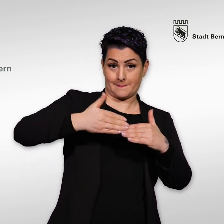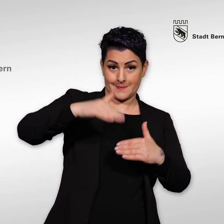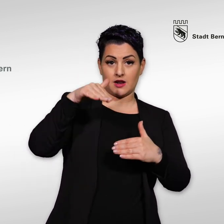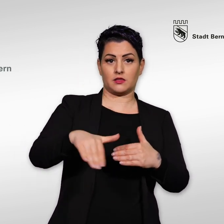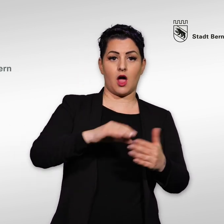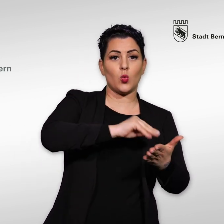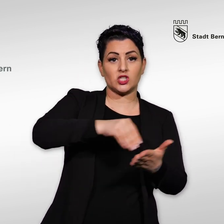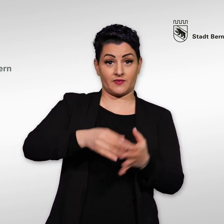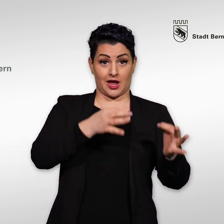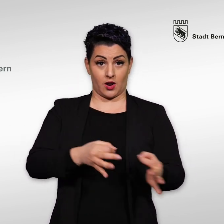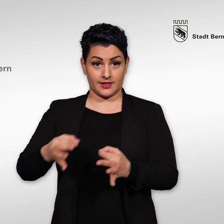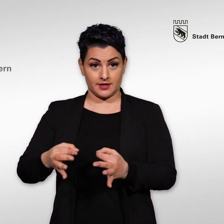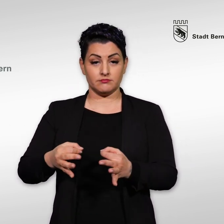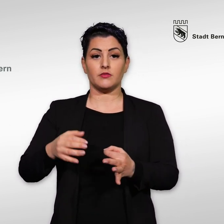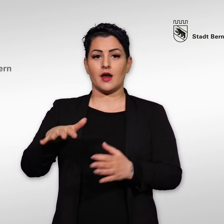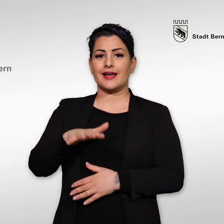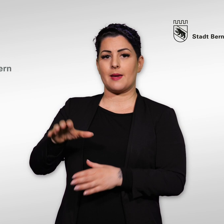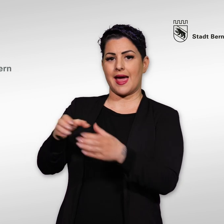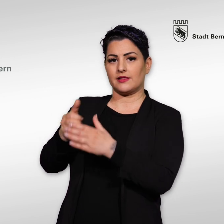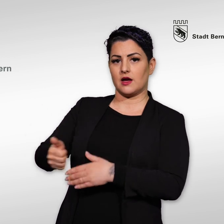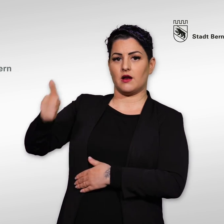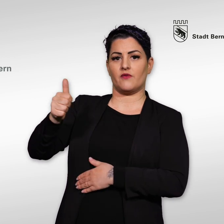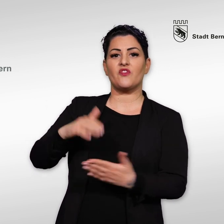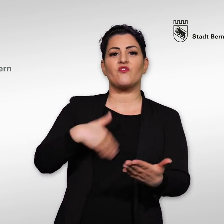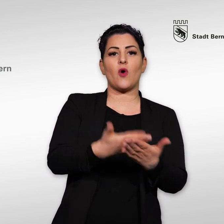mindestens 1.500 gültige Unterschriften gesammelt wurden.